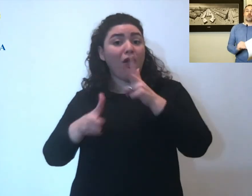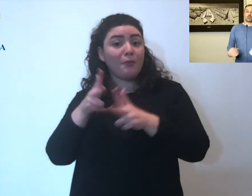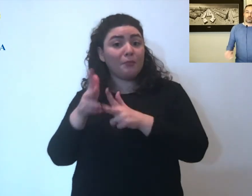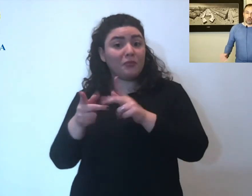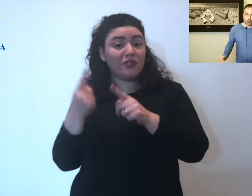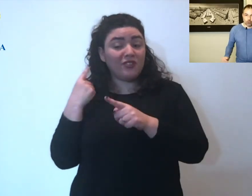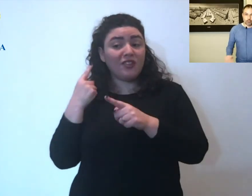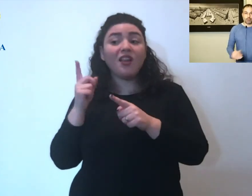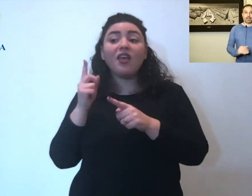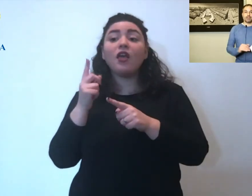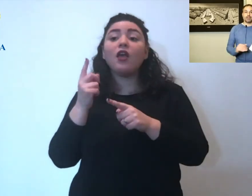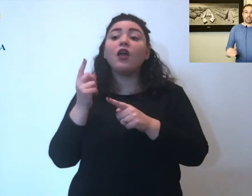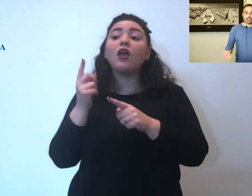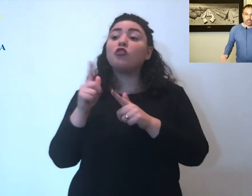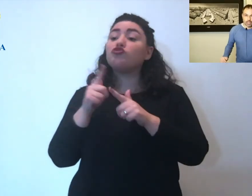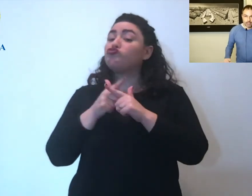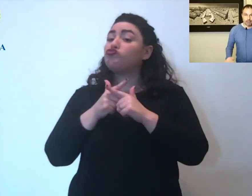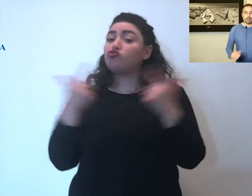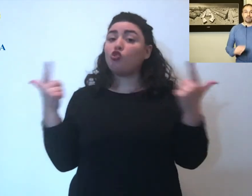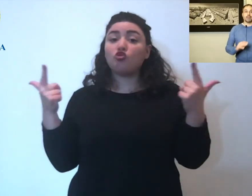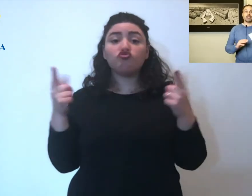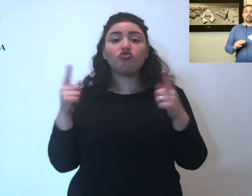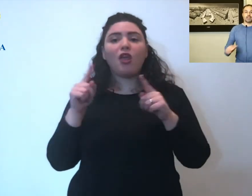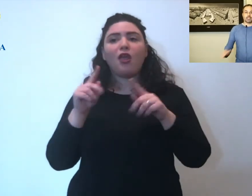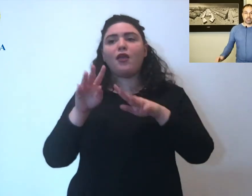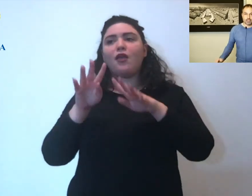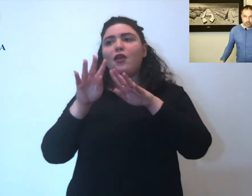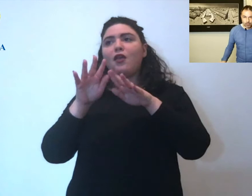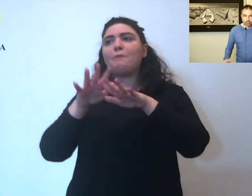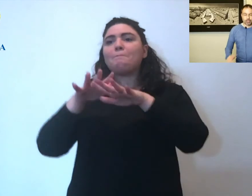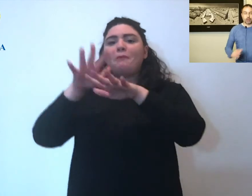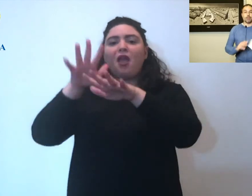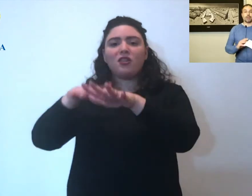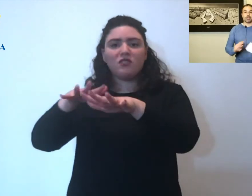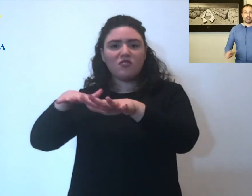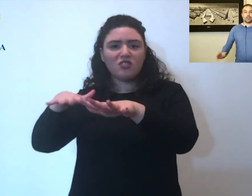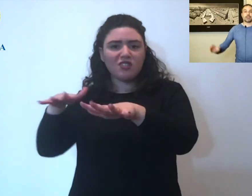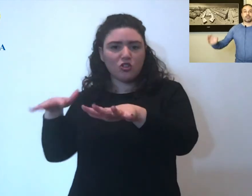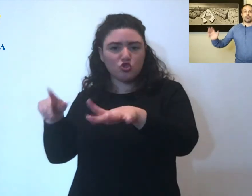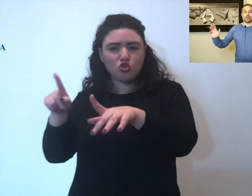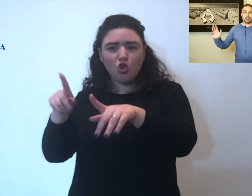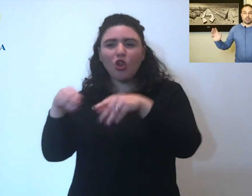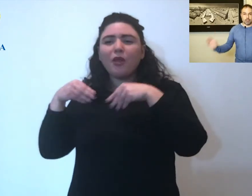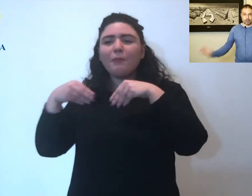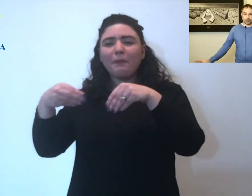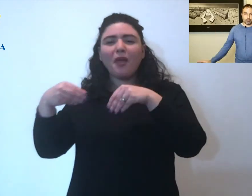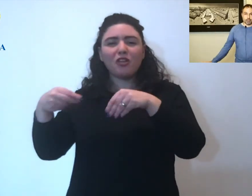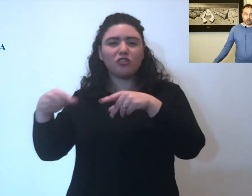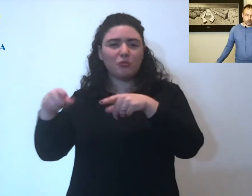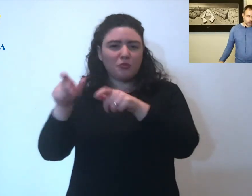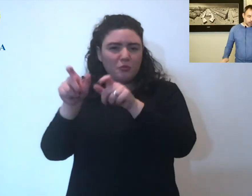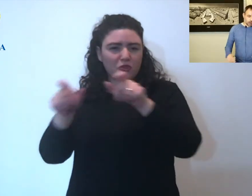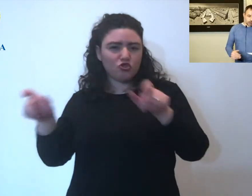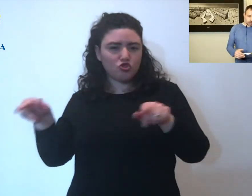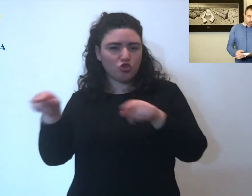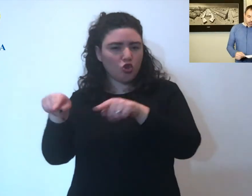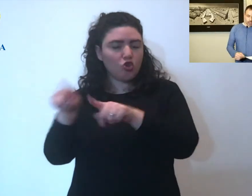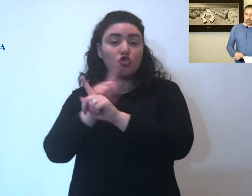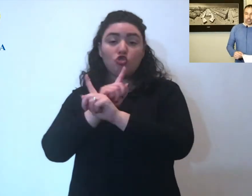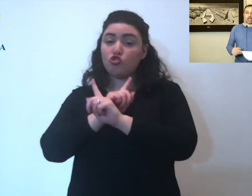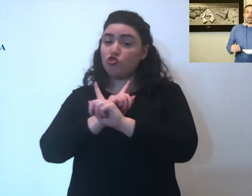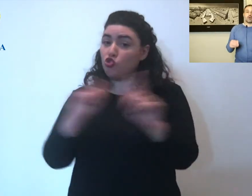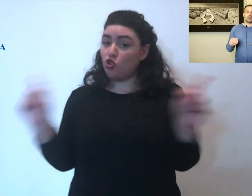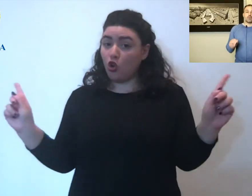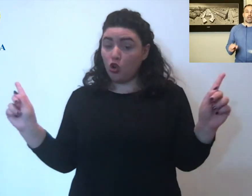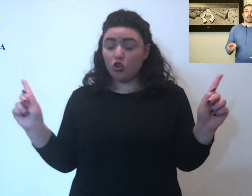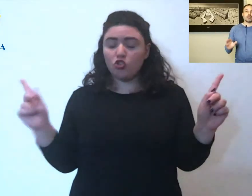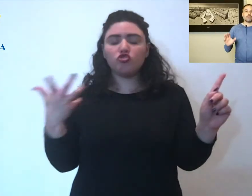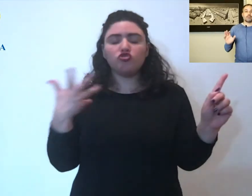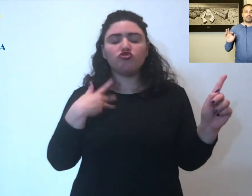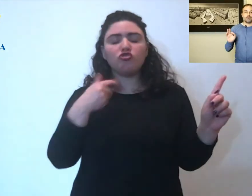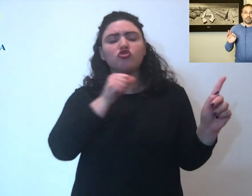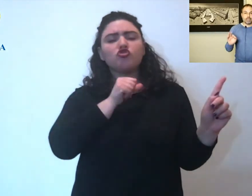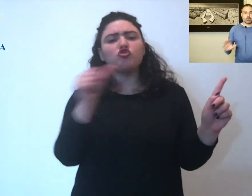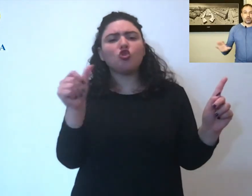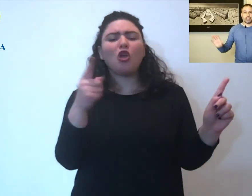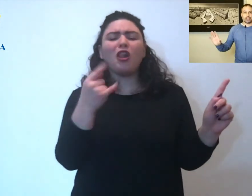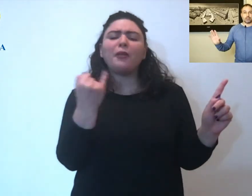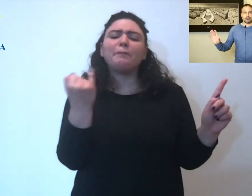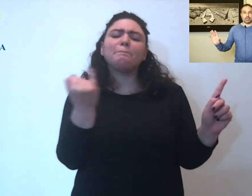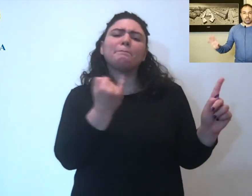non sono previste manifestazioni con partecipazione del pubblico ci sarà una